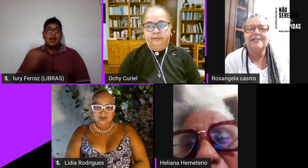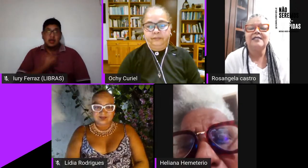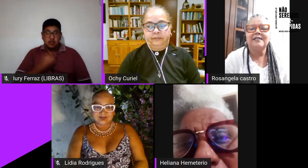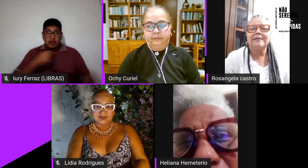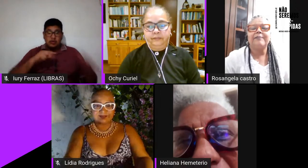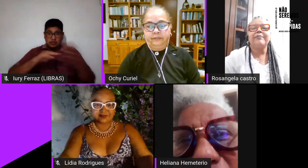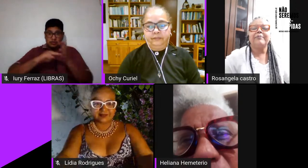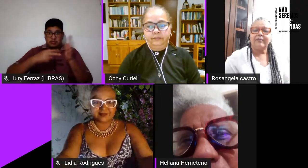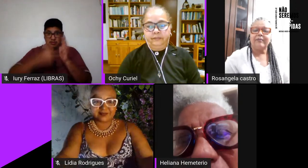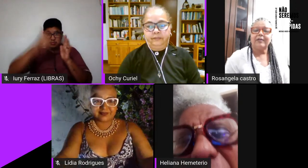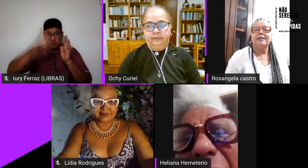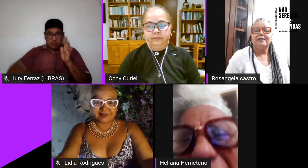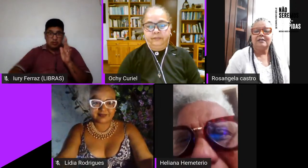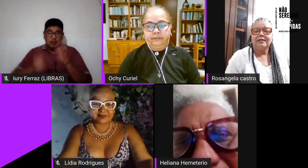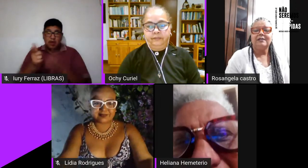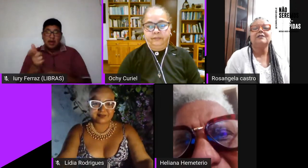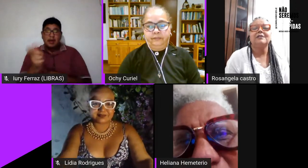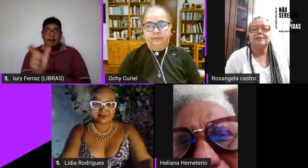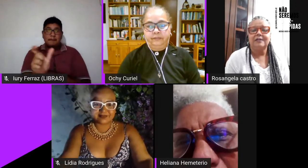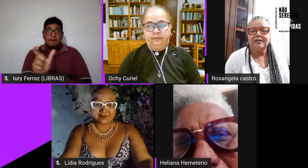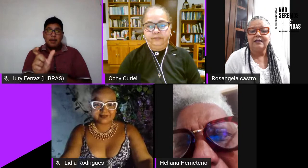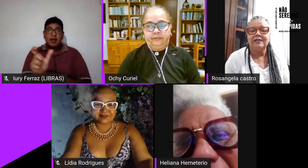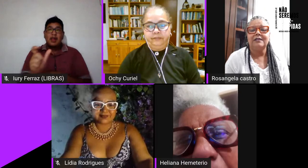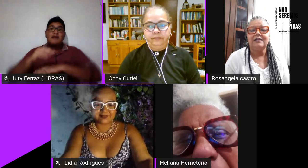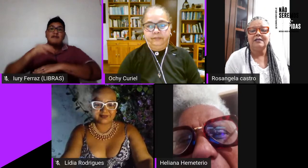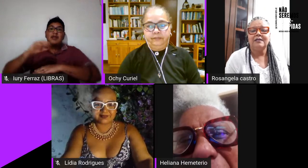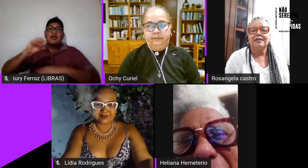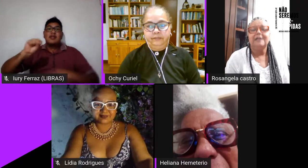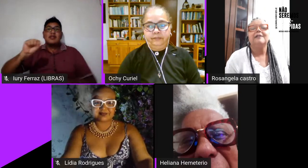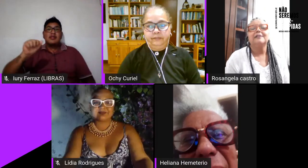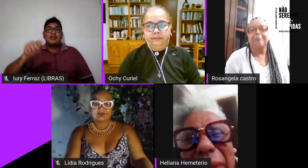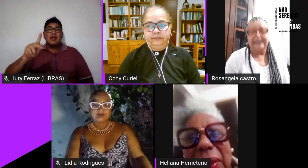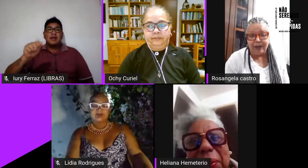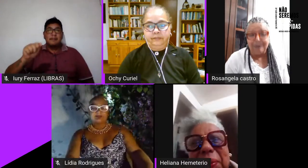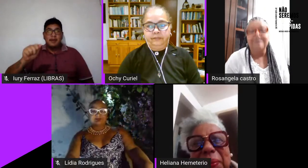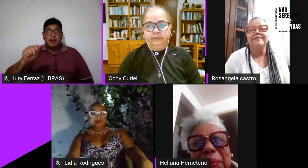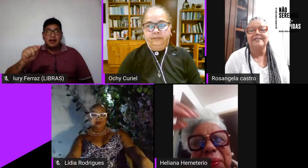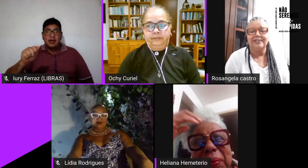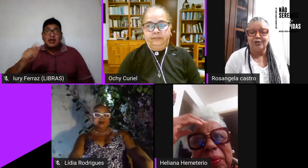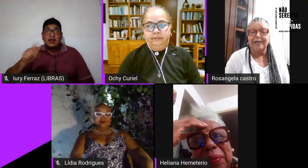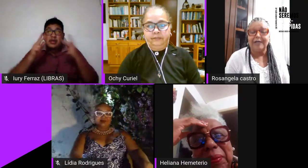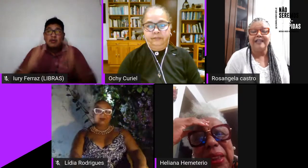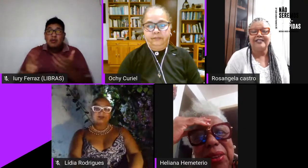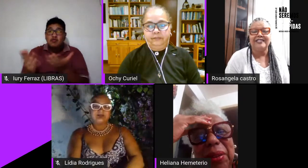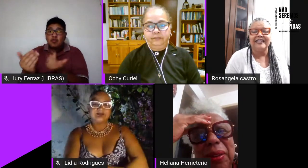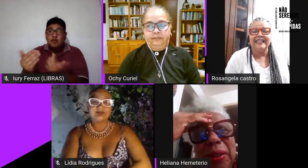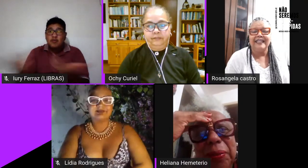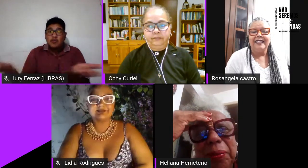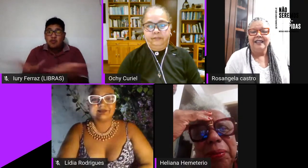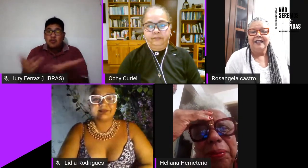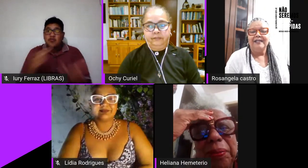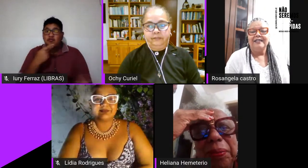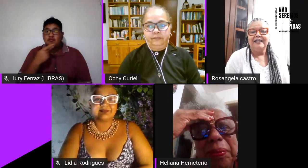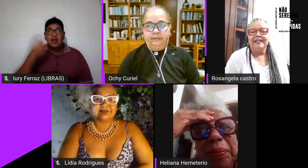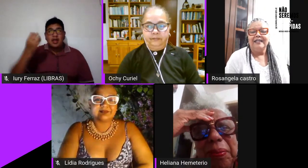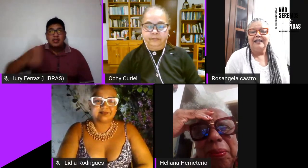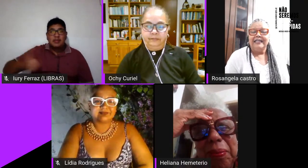sapo como a juventude hoje ressignifica a palavra sapão patão justamente né